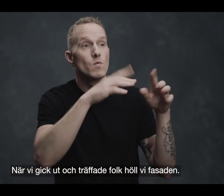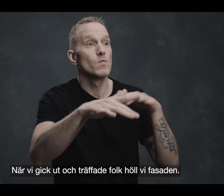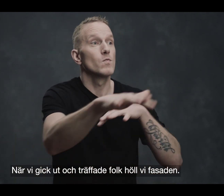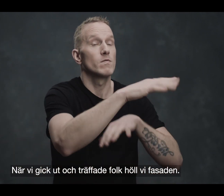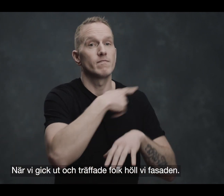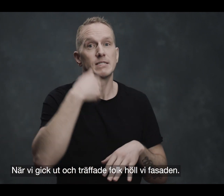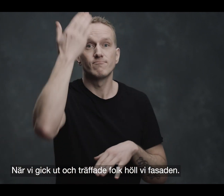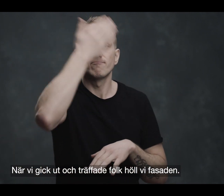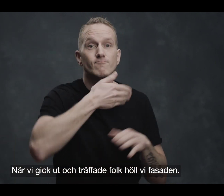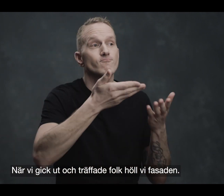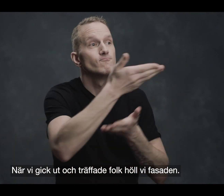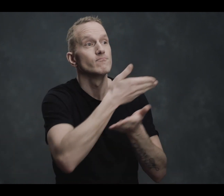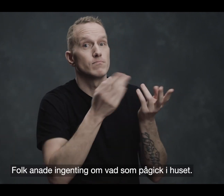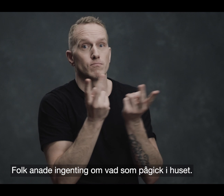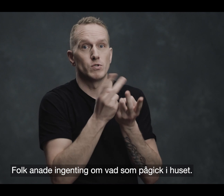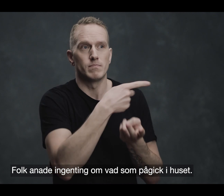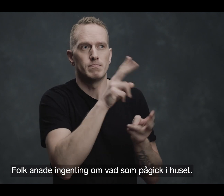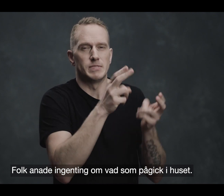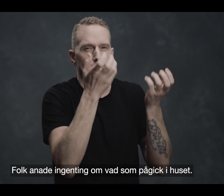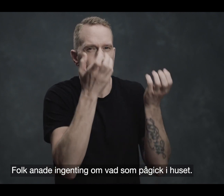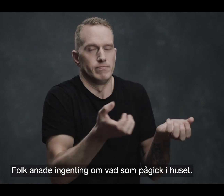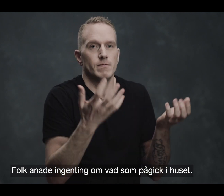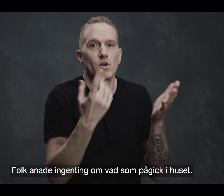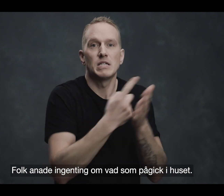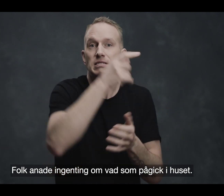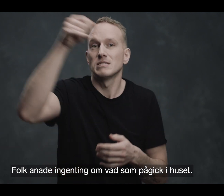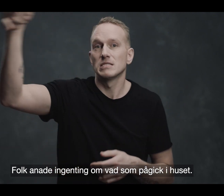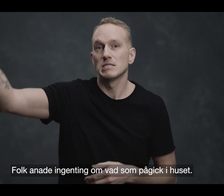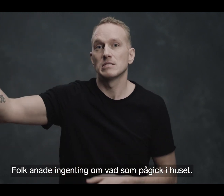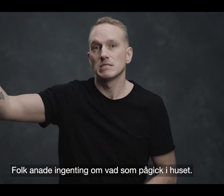folk så höll vi upp en fasad. Folk anade ingenting om vad som pågick i huset.